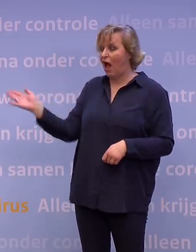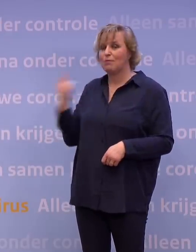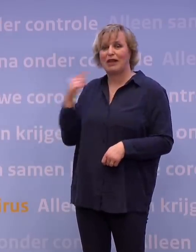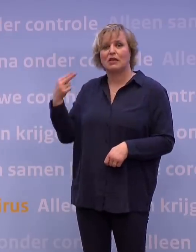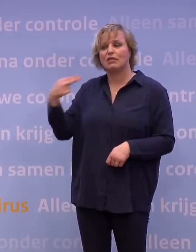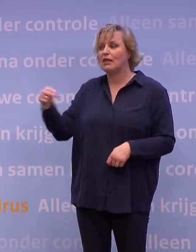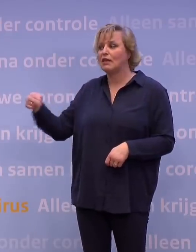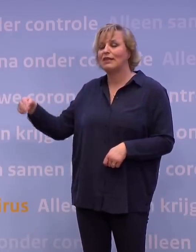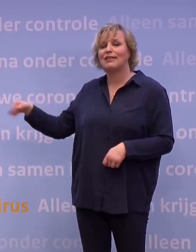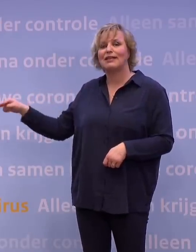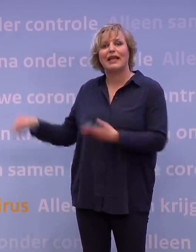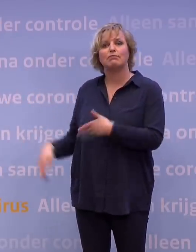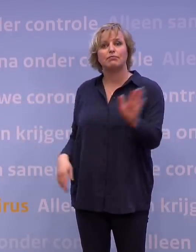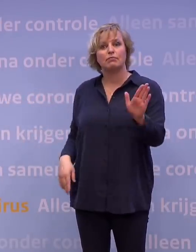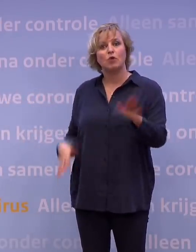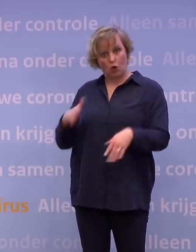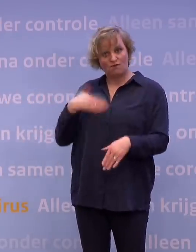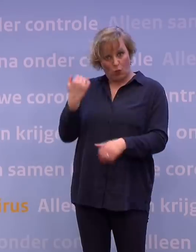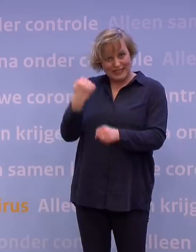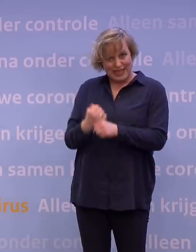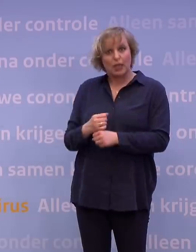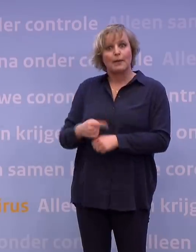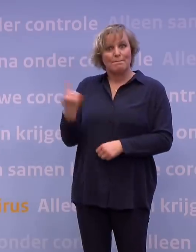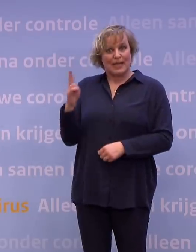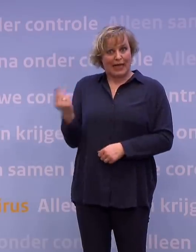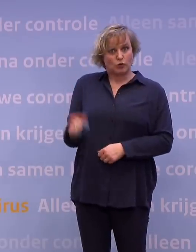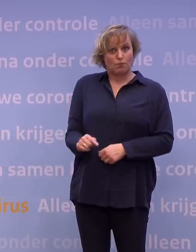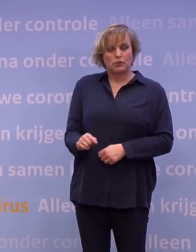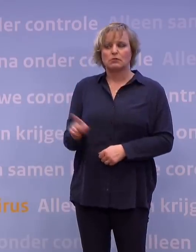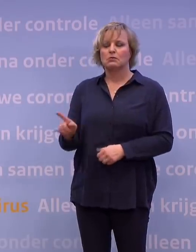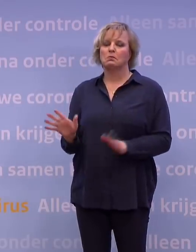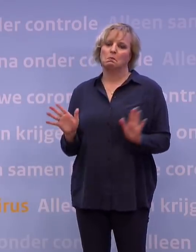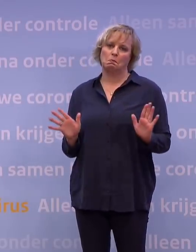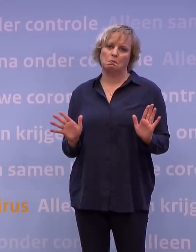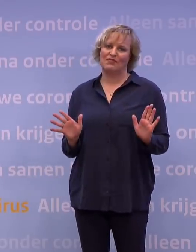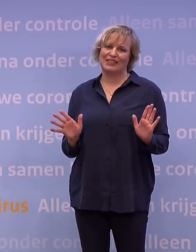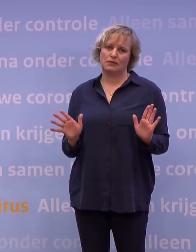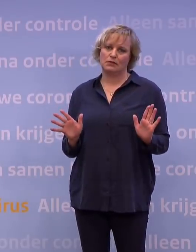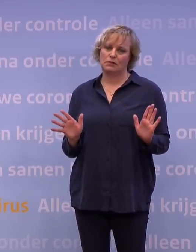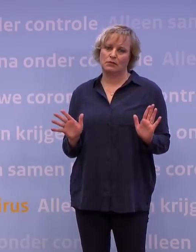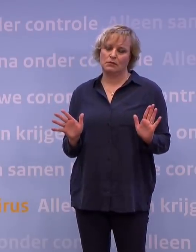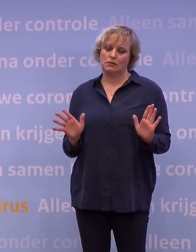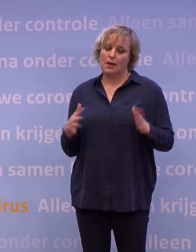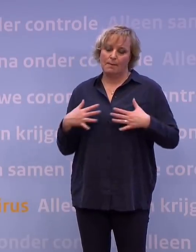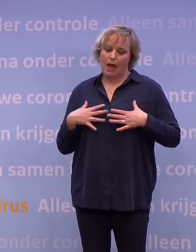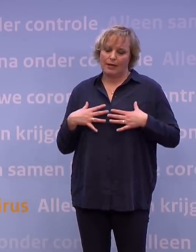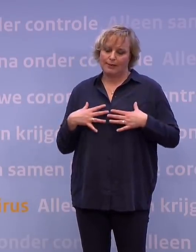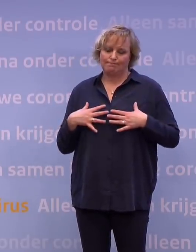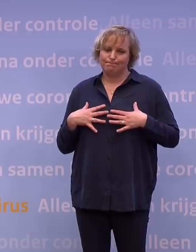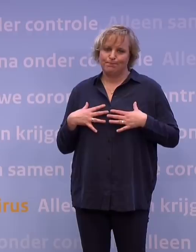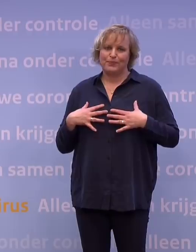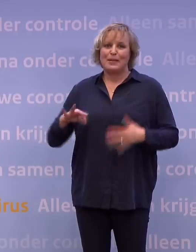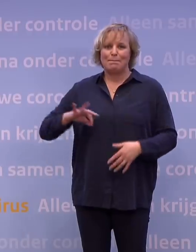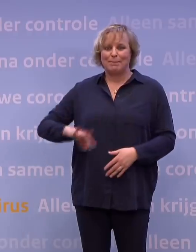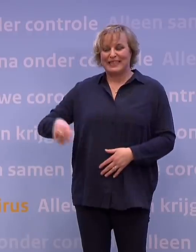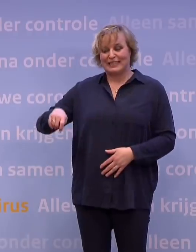parlement. U voelt zich zeker over die meerderheid? Ik weet nooit zeker of ik een meerderheid heb, maar ik heb niet de luxe als minister